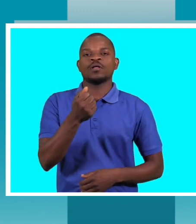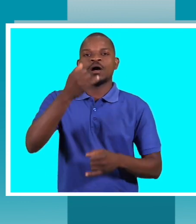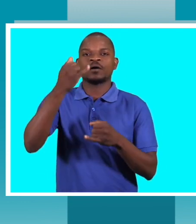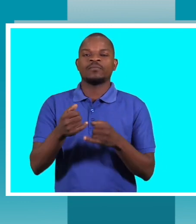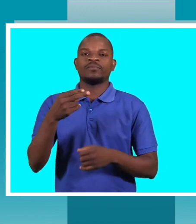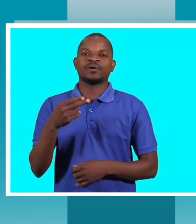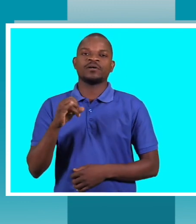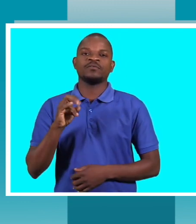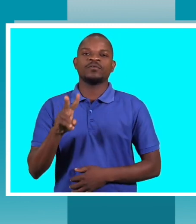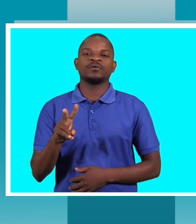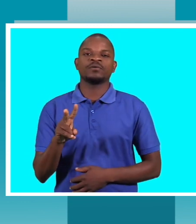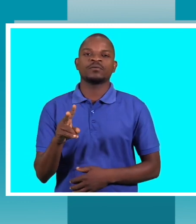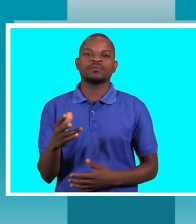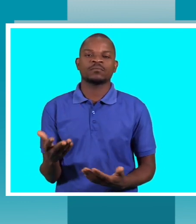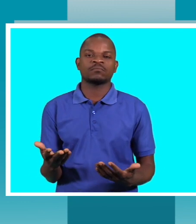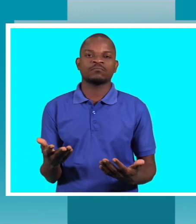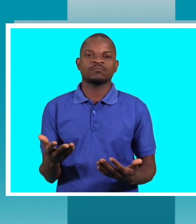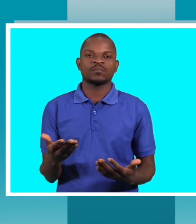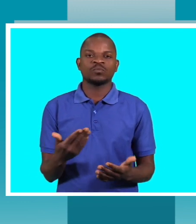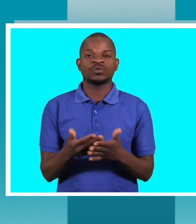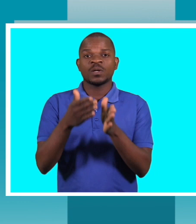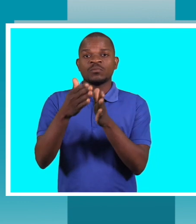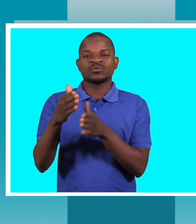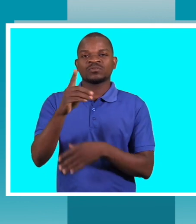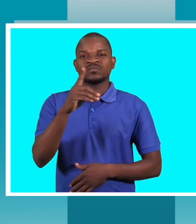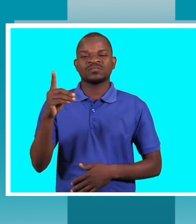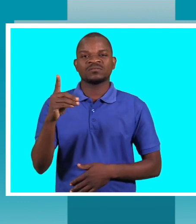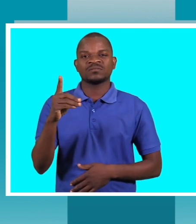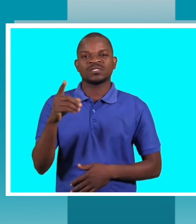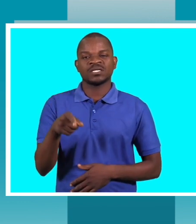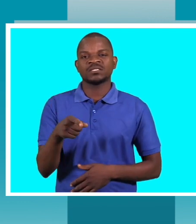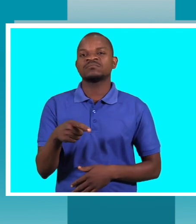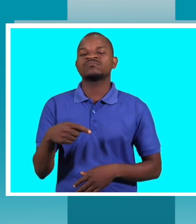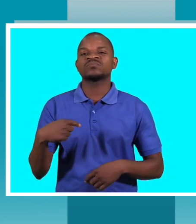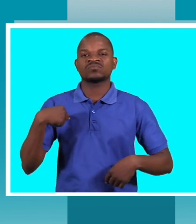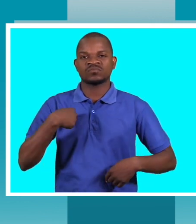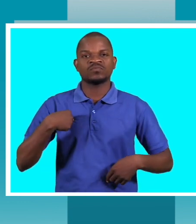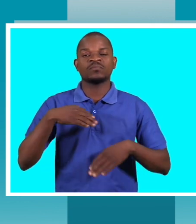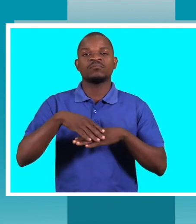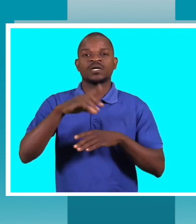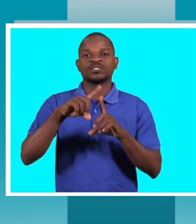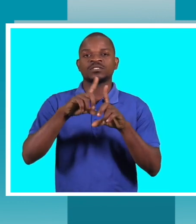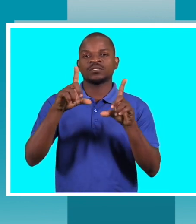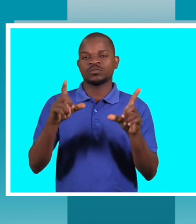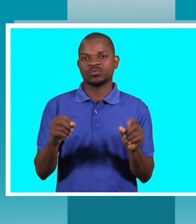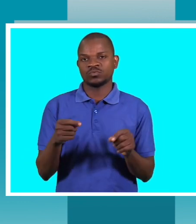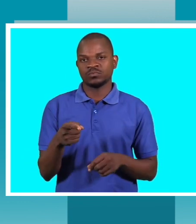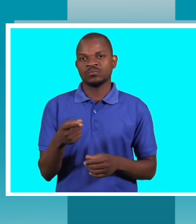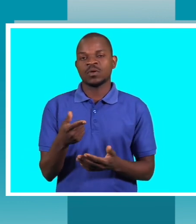com deficiência estão muito mais vulneráveis quanto a esta questão da deficiência. E é preciso muita informação,